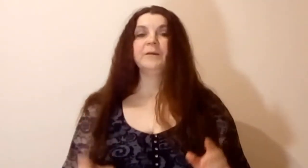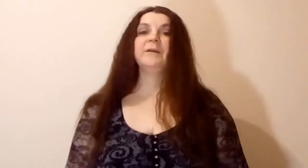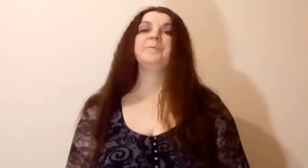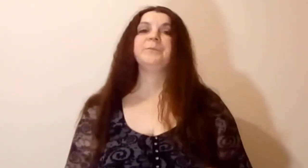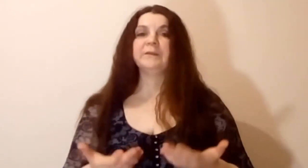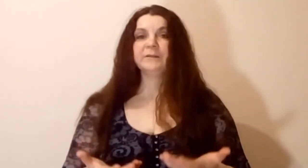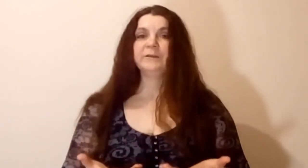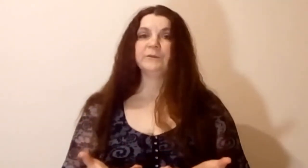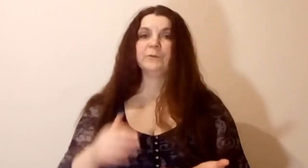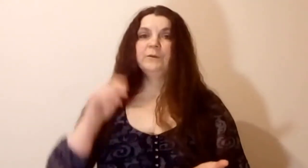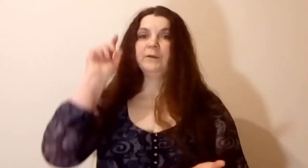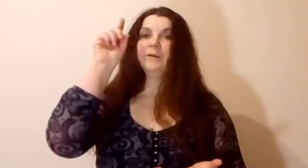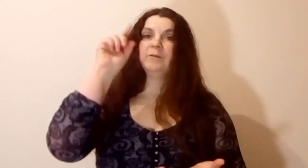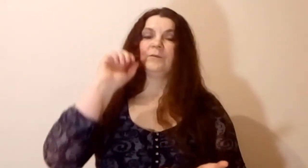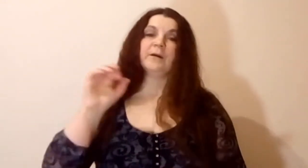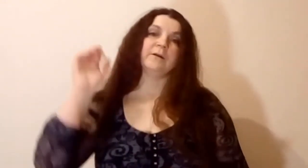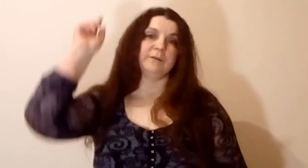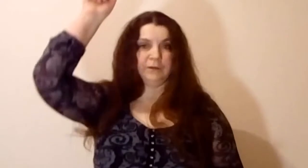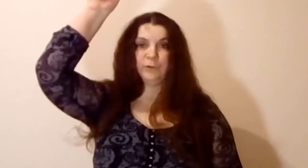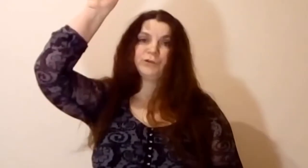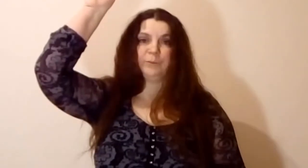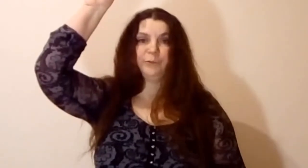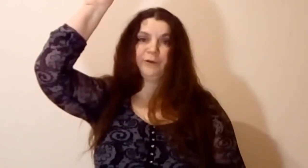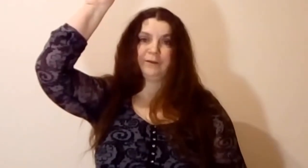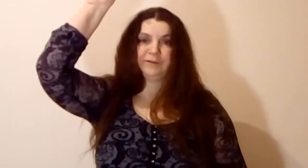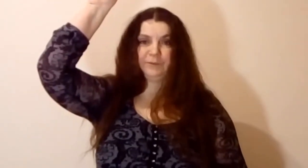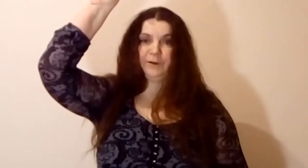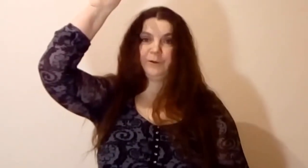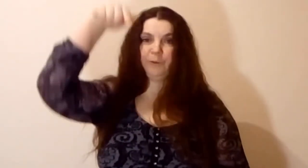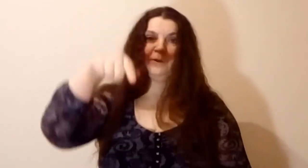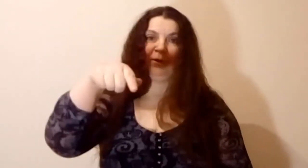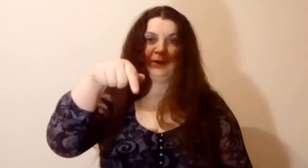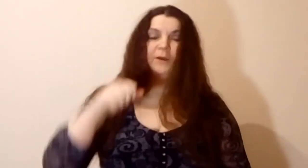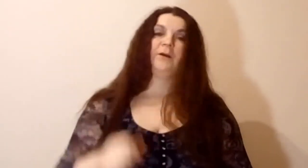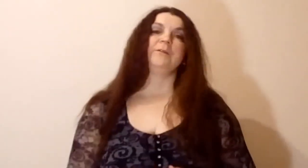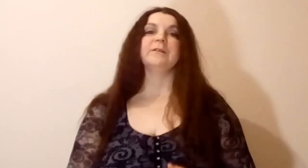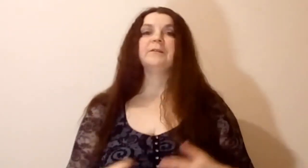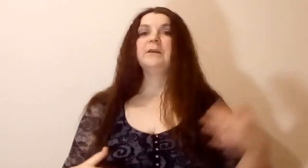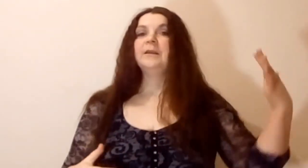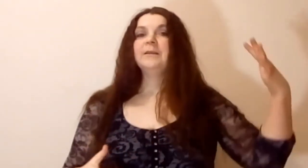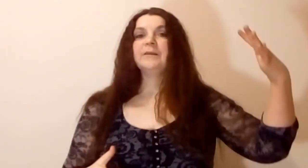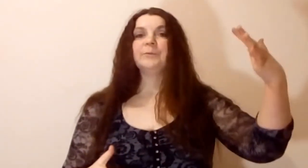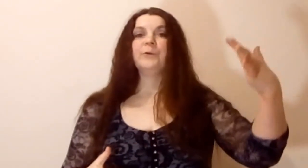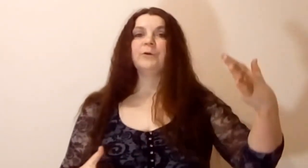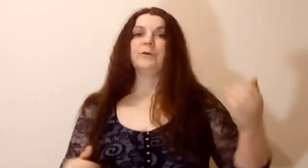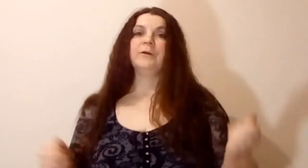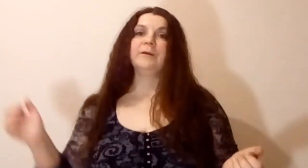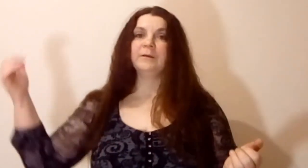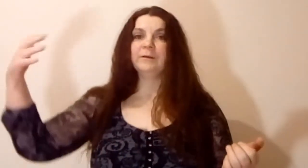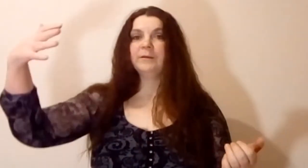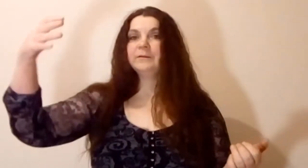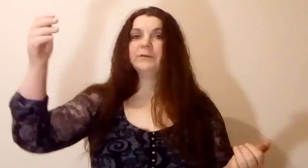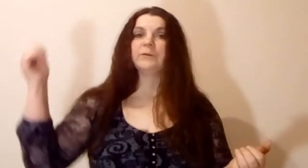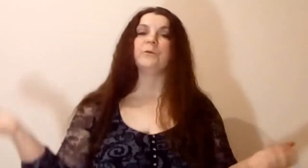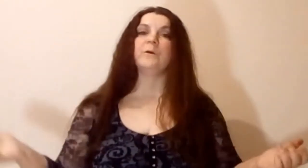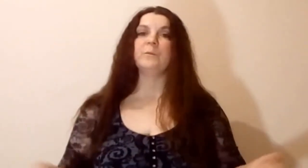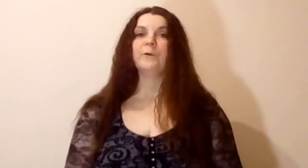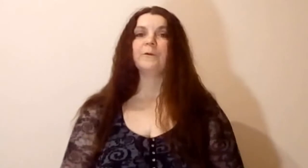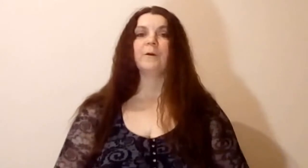ни снизу вверх, ни уж тем более сверху вниз, ни сбоку, ни с другого боку.